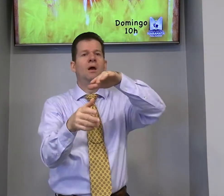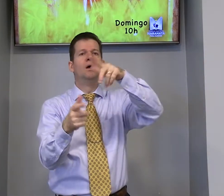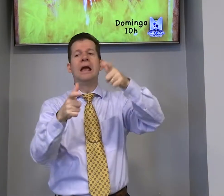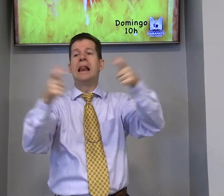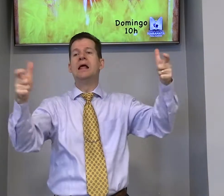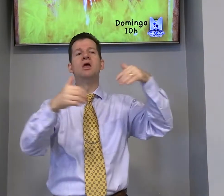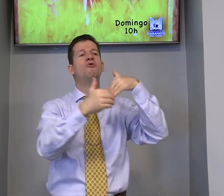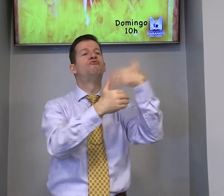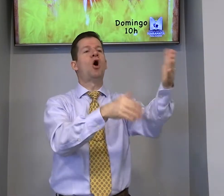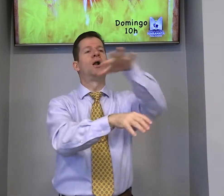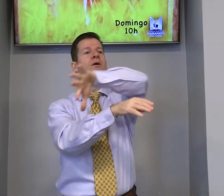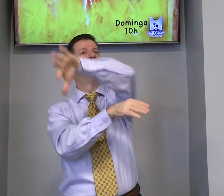come